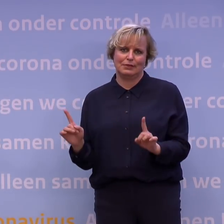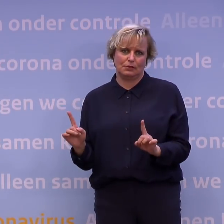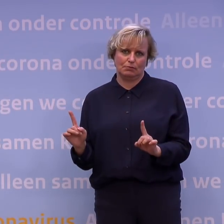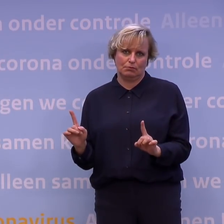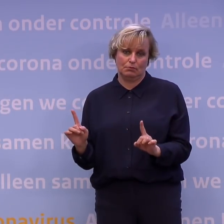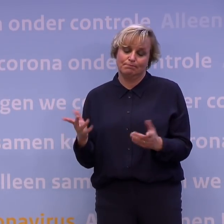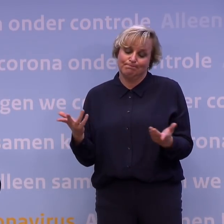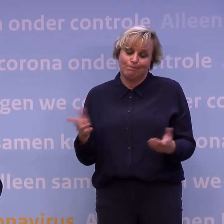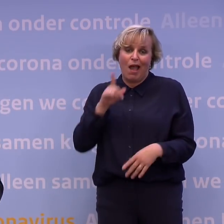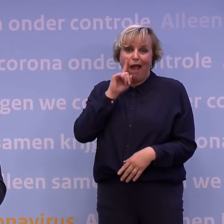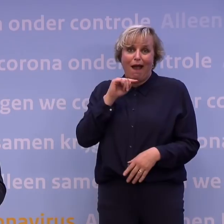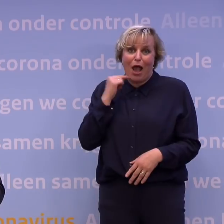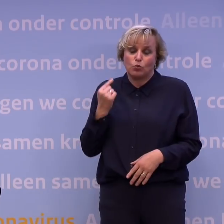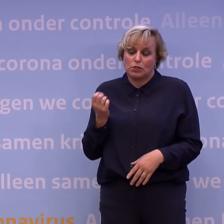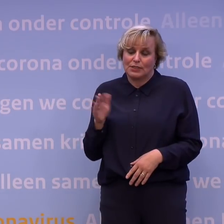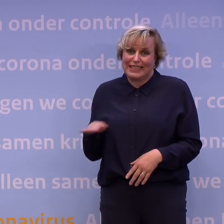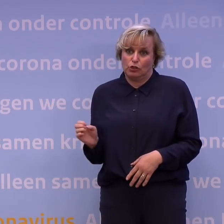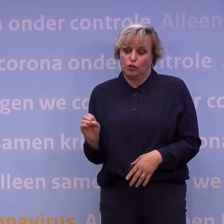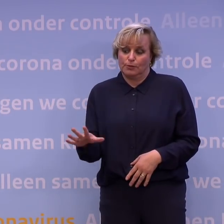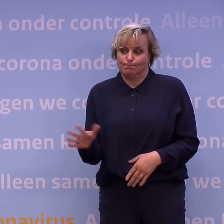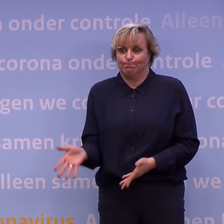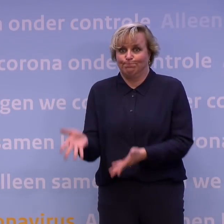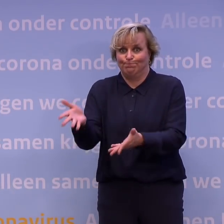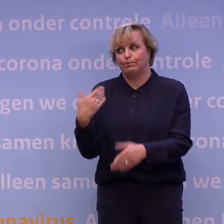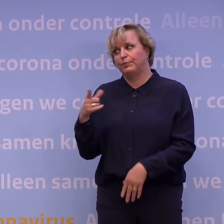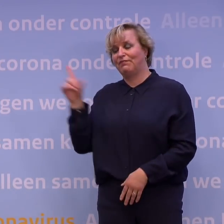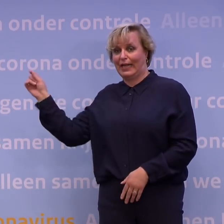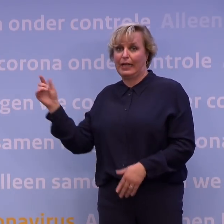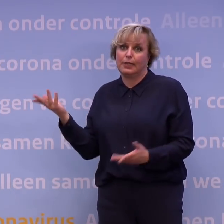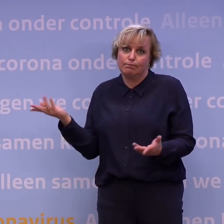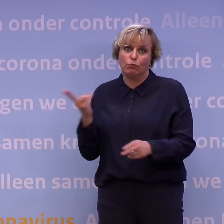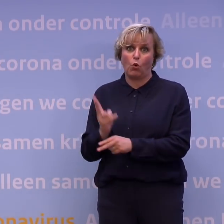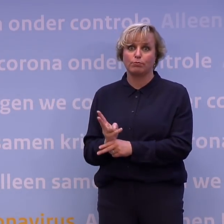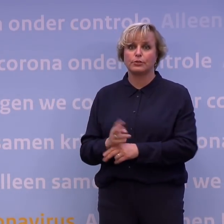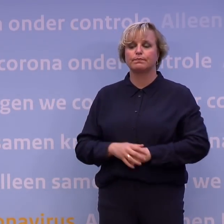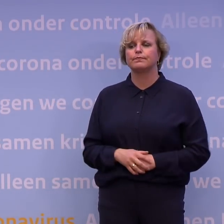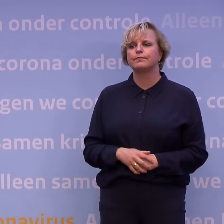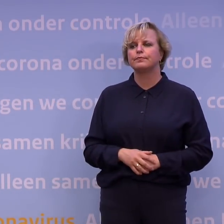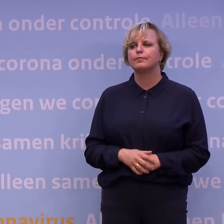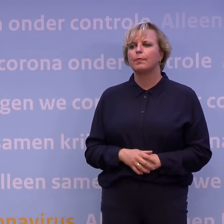ouders die hun kinderen naar de sport brengen. En ook voor die kantines die dicht moeten. Nederlands Dagblad.